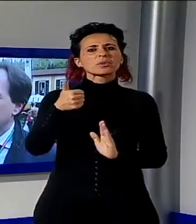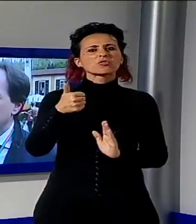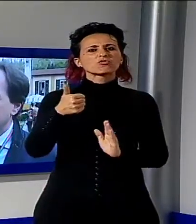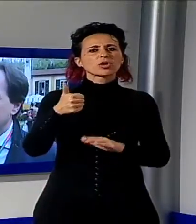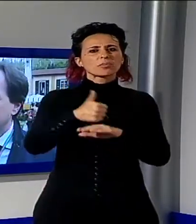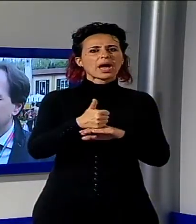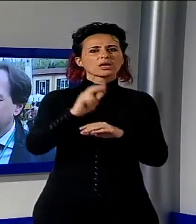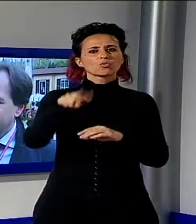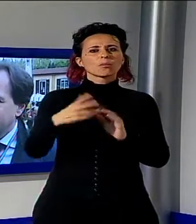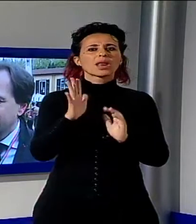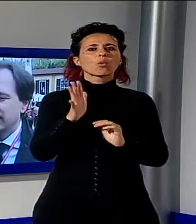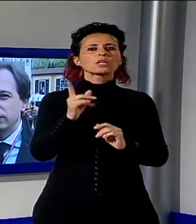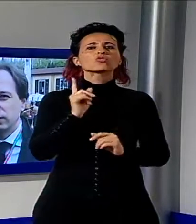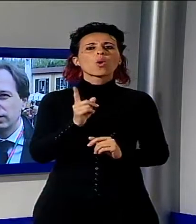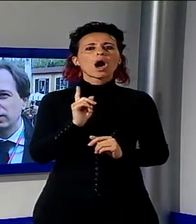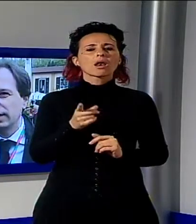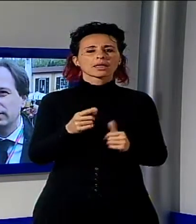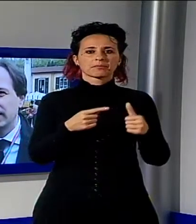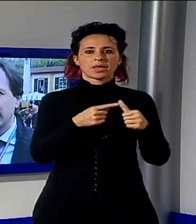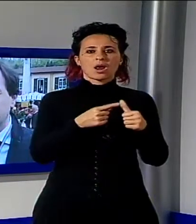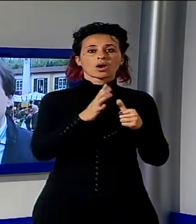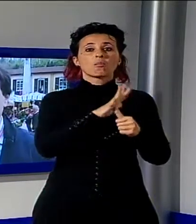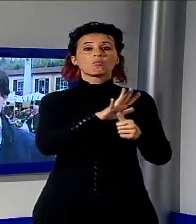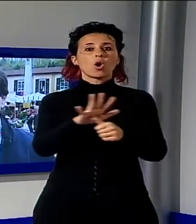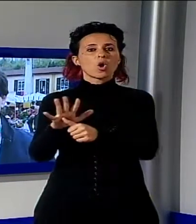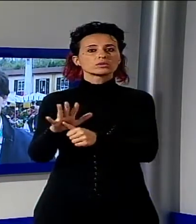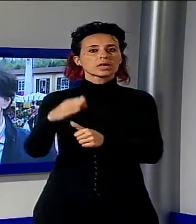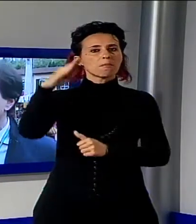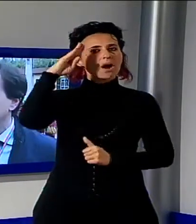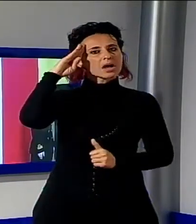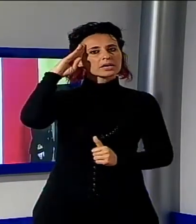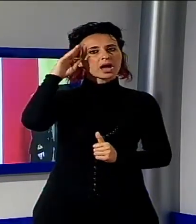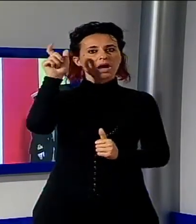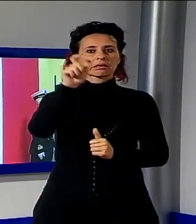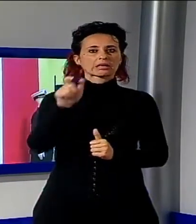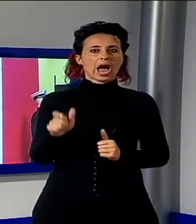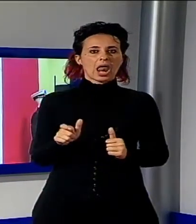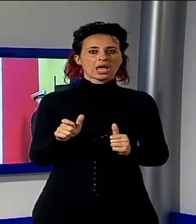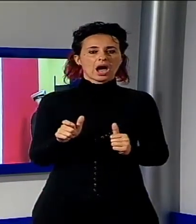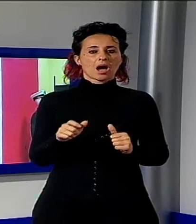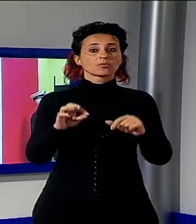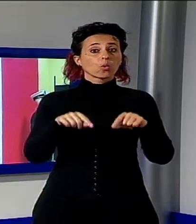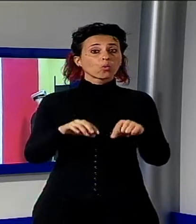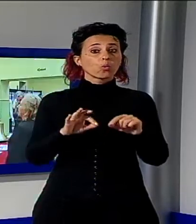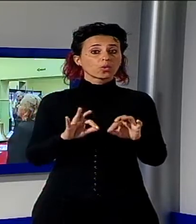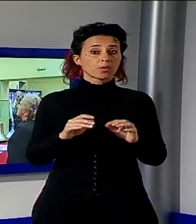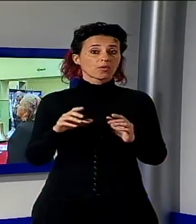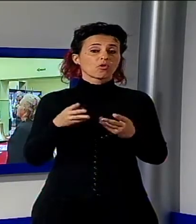mostra dei marinai dell'Associazione Nazionale Marinai d'Italia, che qui a Fornaci è molto attiva.